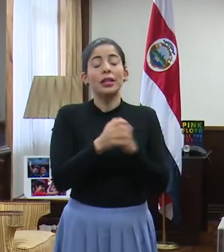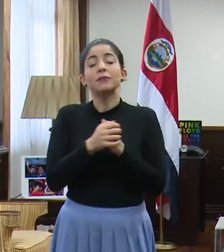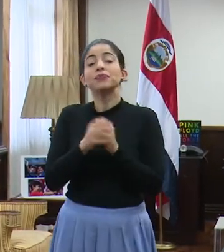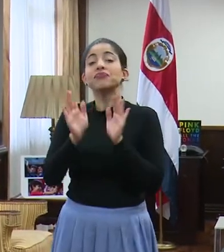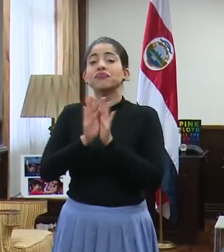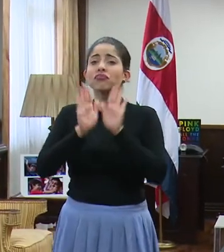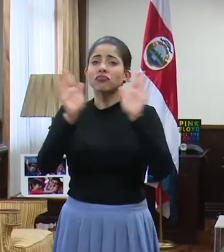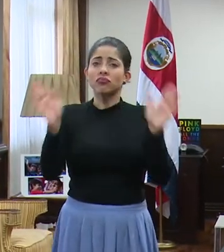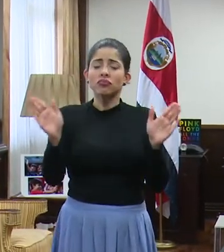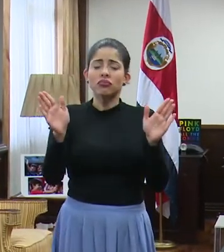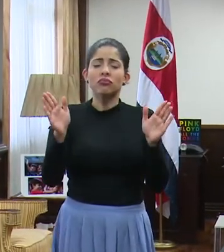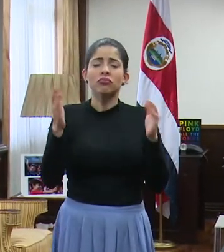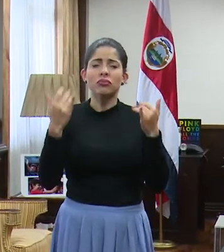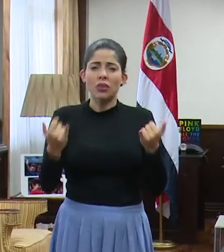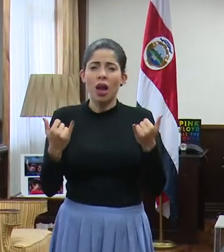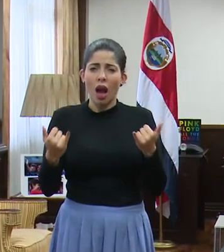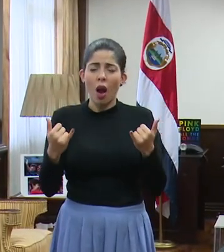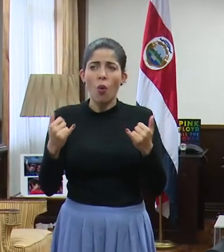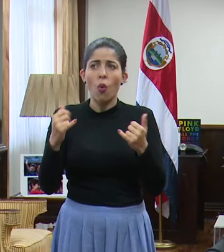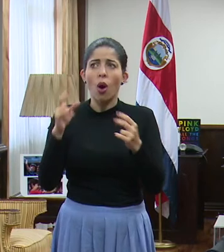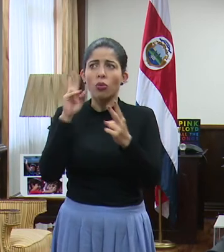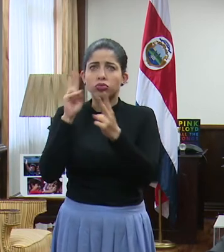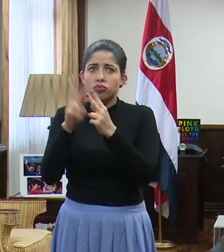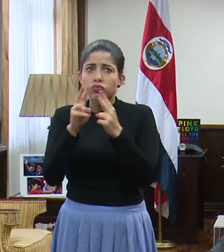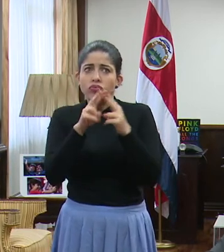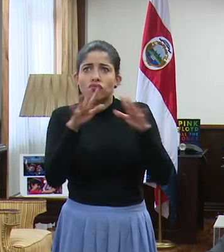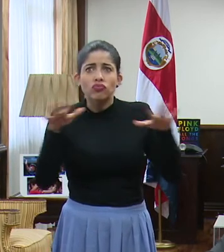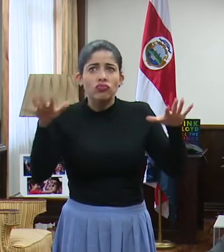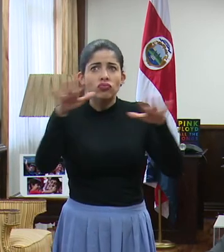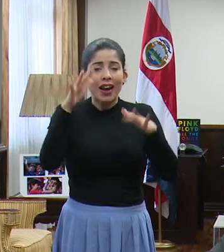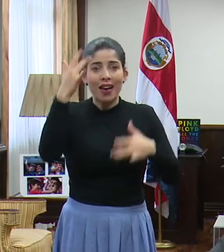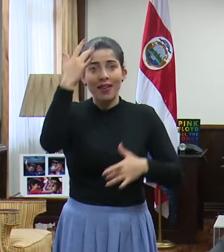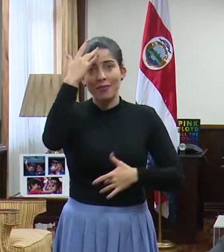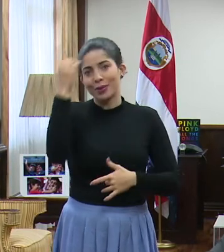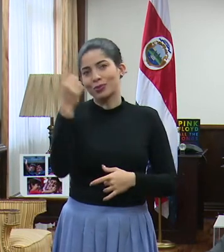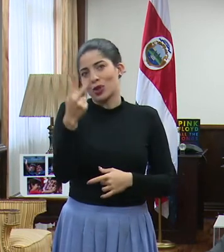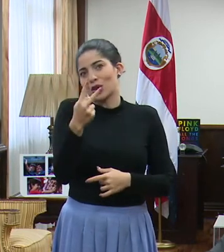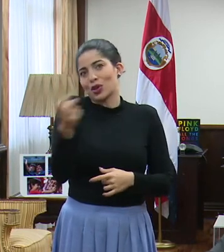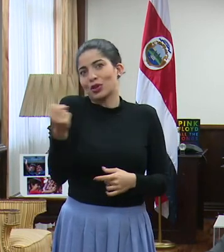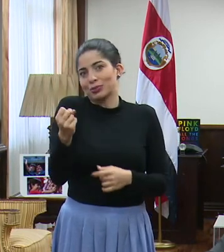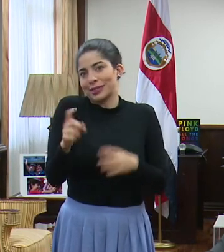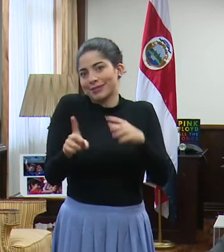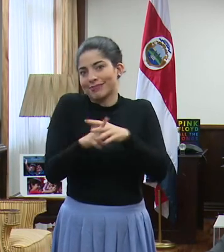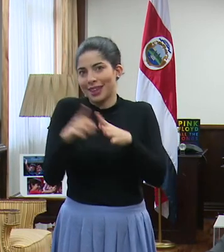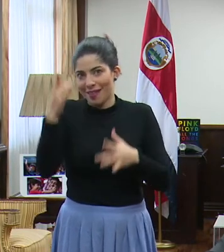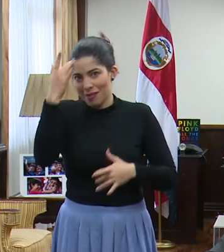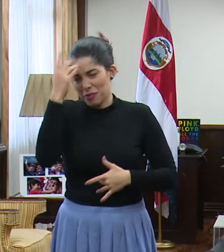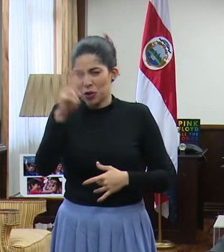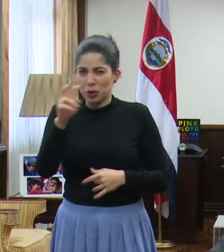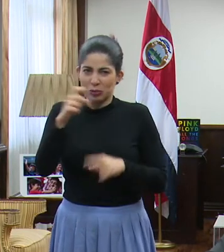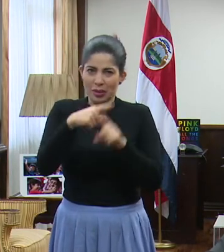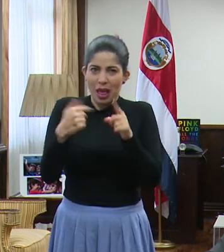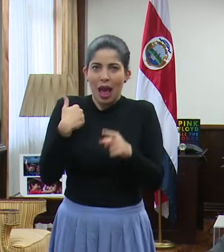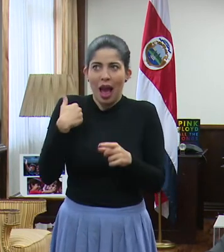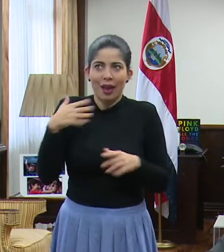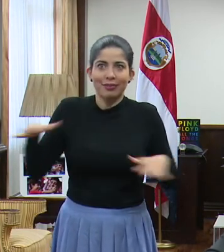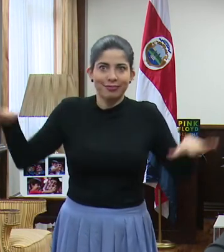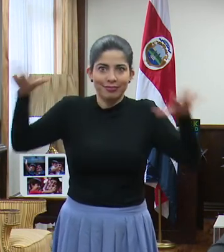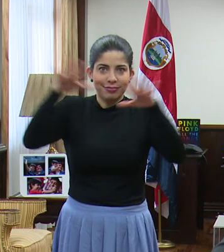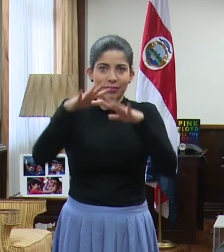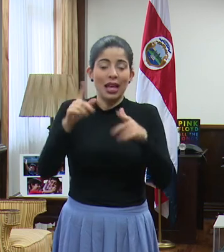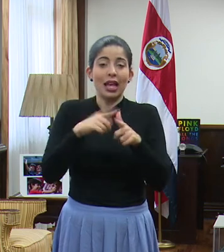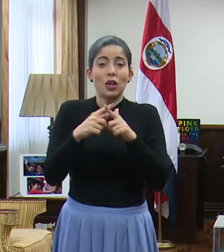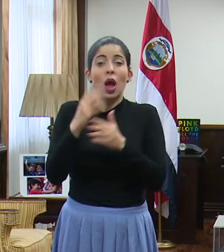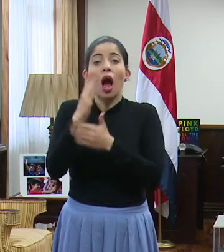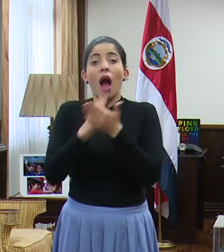términos generales, lo que se está conociendo de la enfermedad tiene apenas dos meses de evolución o dos meses y medio. De modo